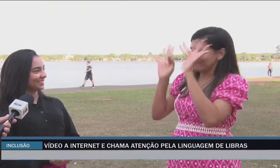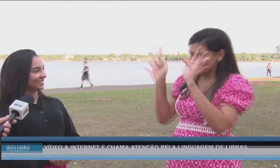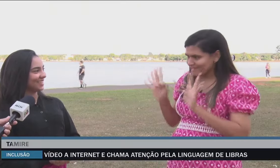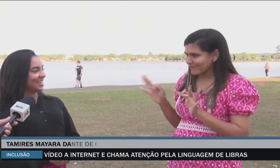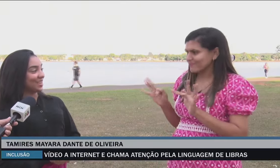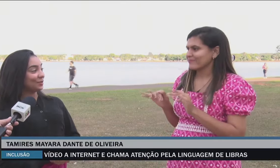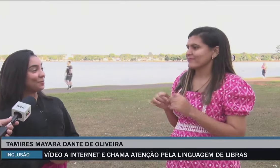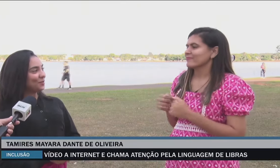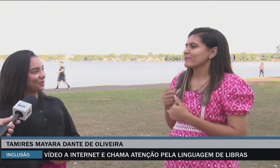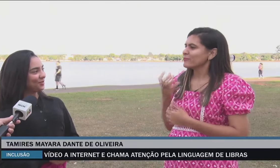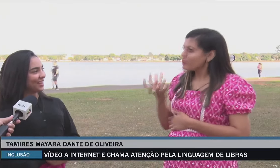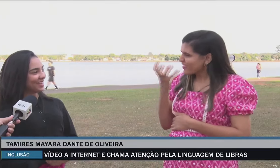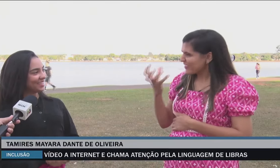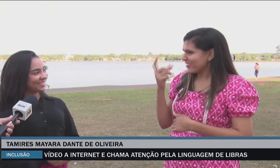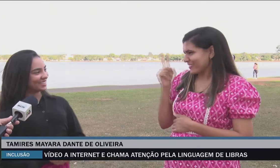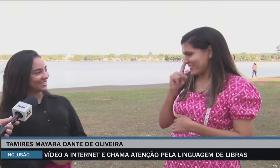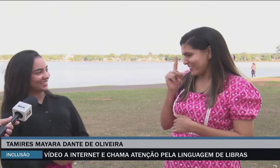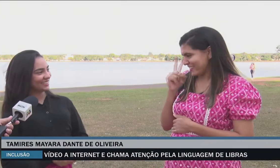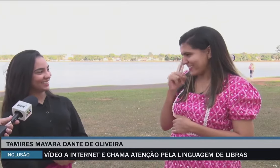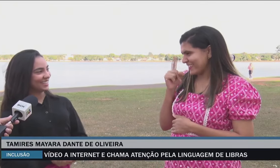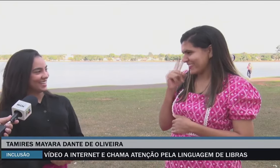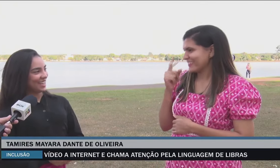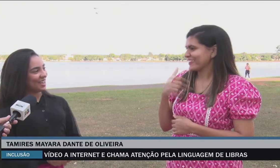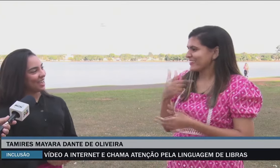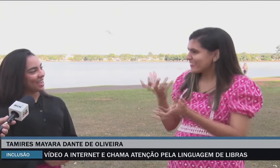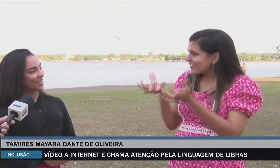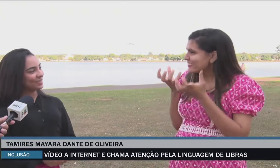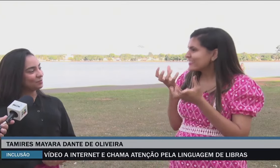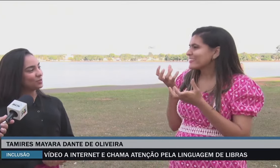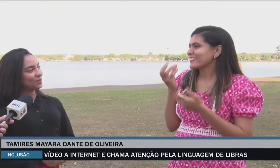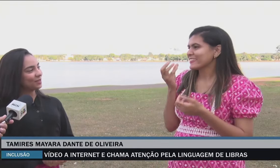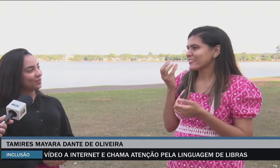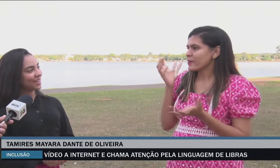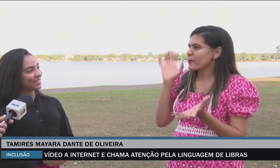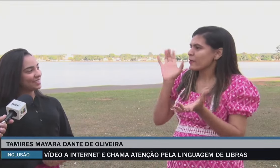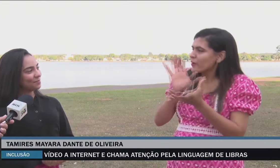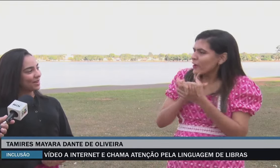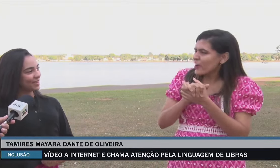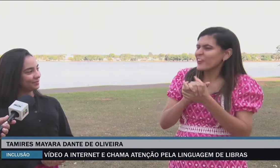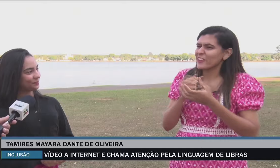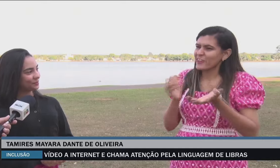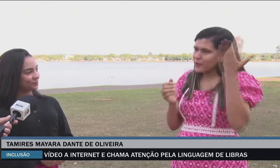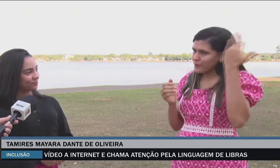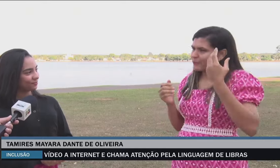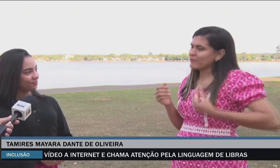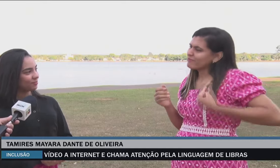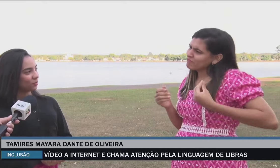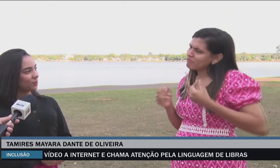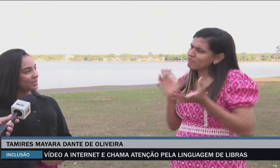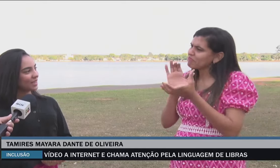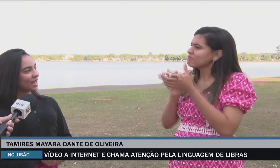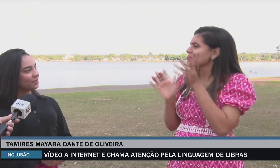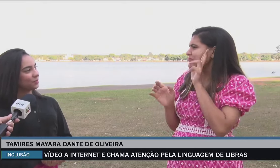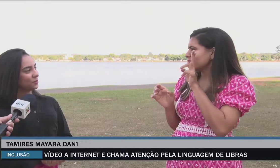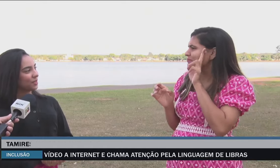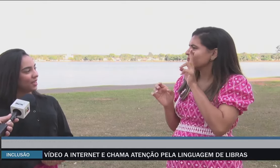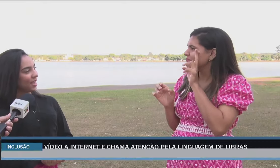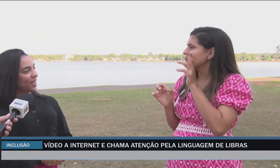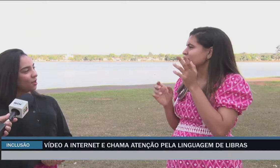Eu estou muito feliz. Eu sempre tive muita vontade de ser mãe. No passado, eu